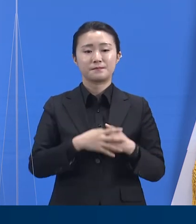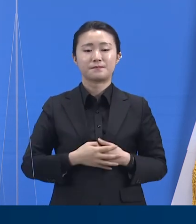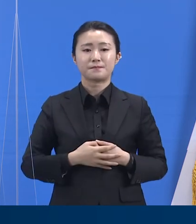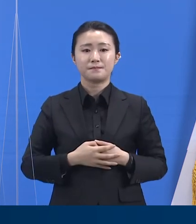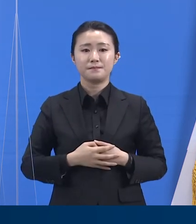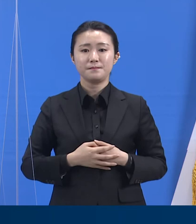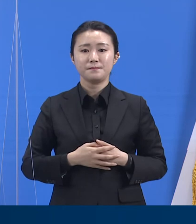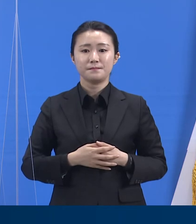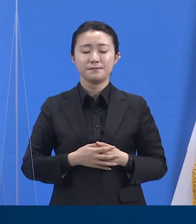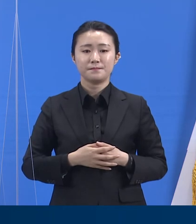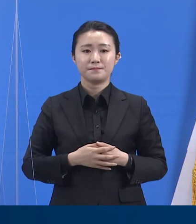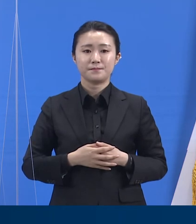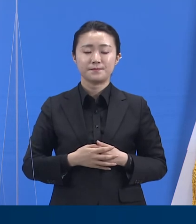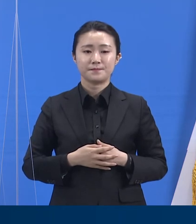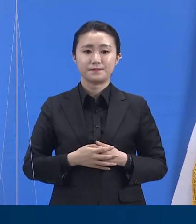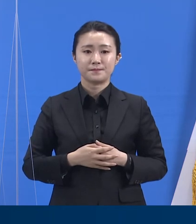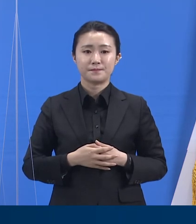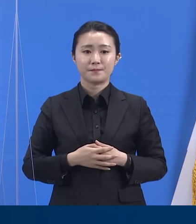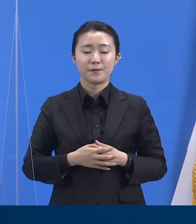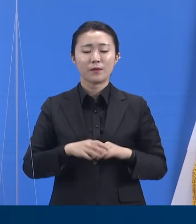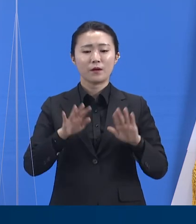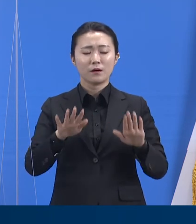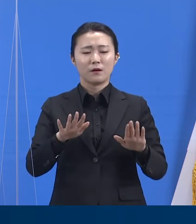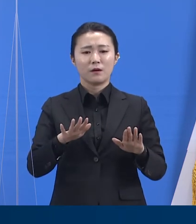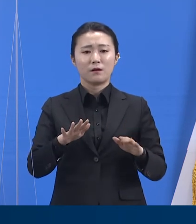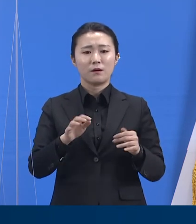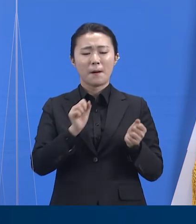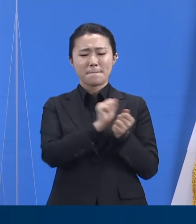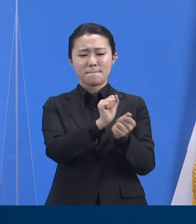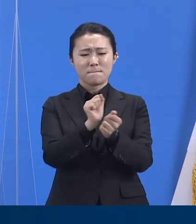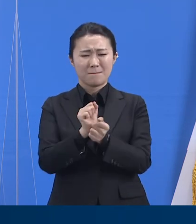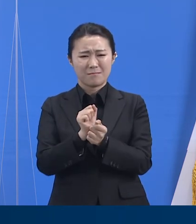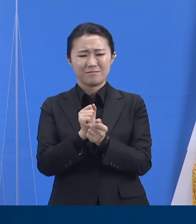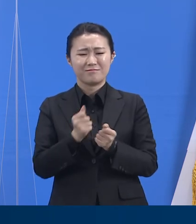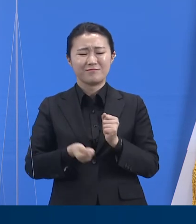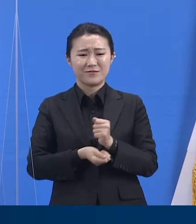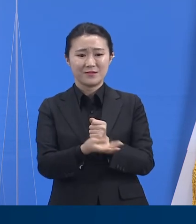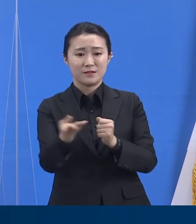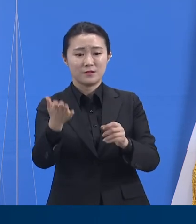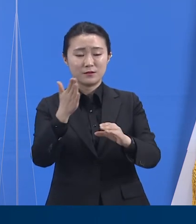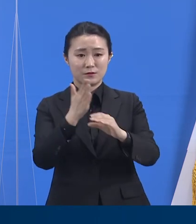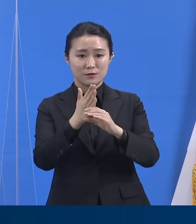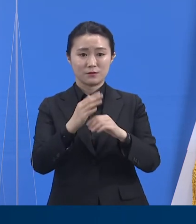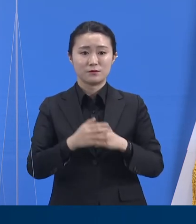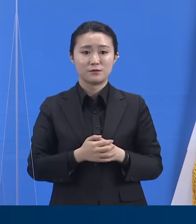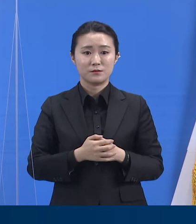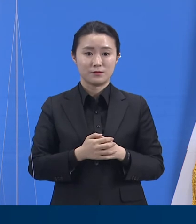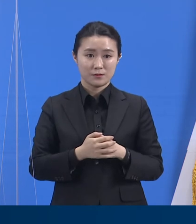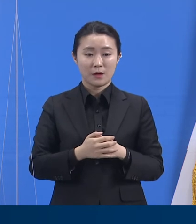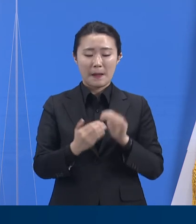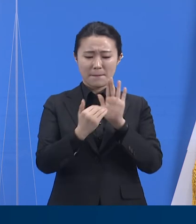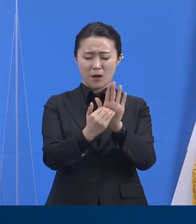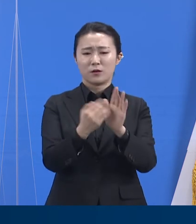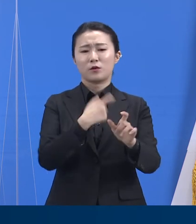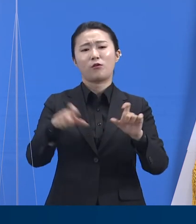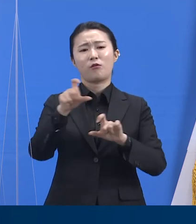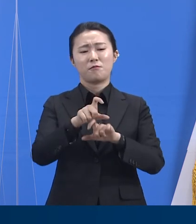유행이 확산되고 있습니다. 방역 활동을 강화하고 의료체계를 다시 정비해야 합니다.